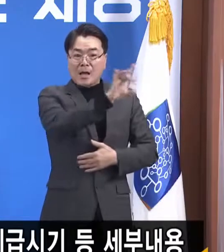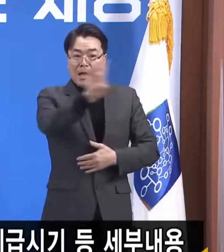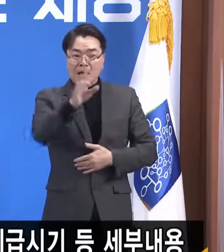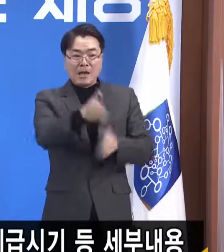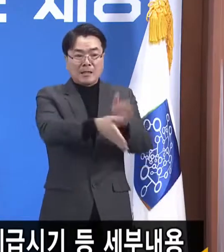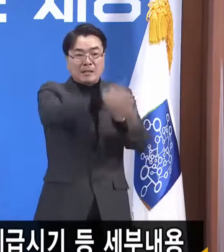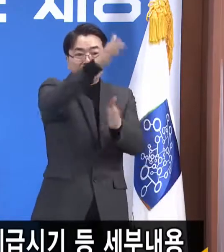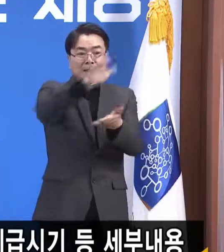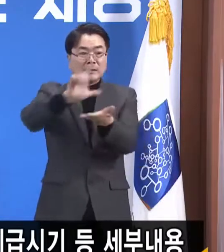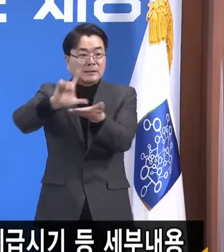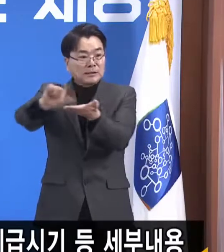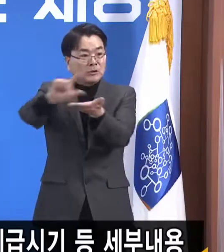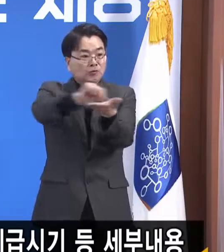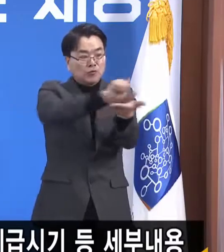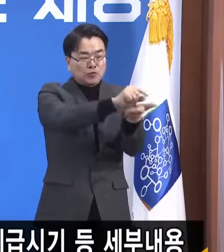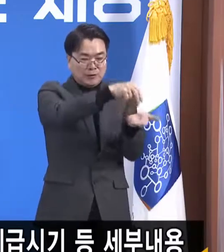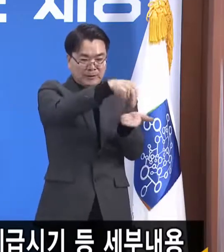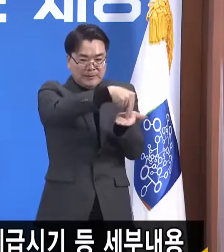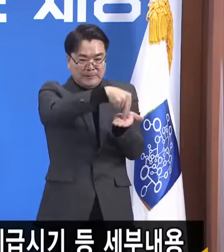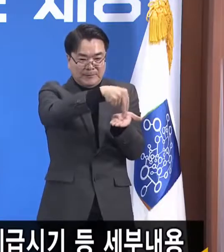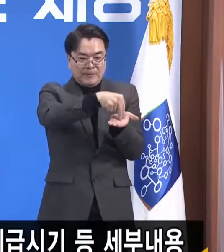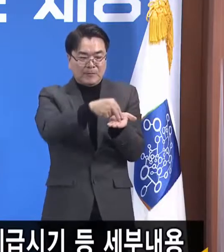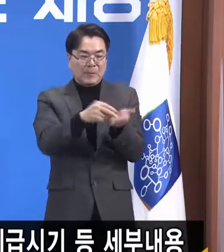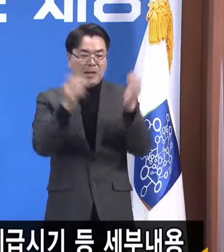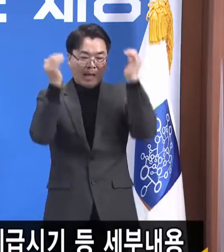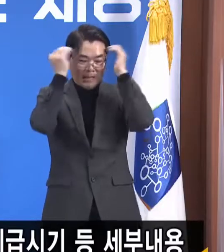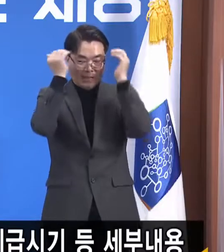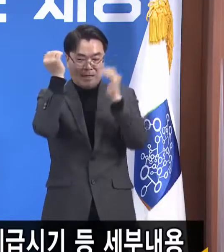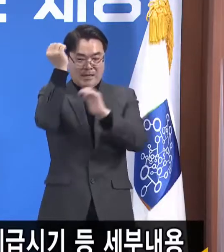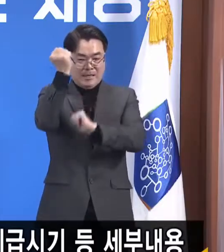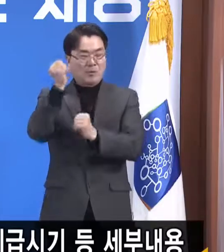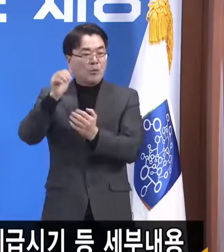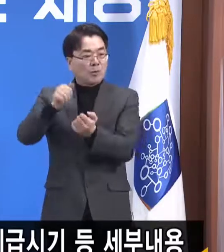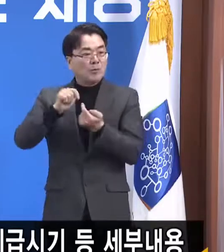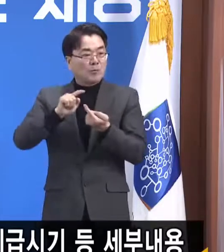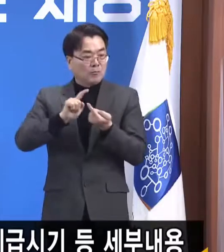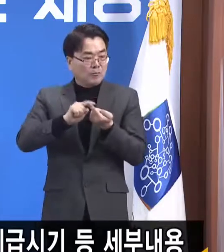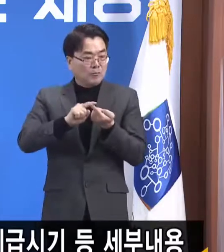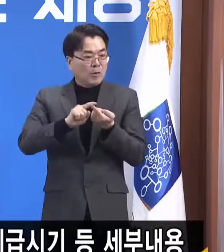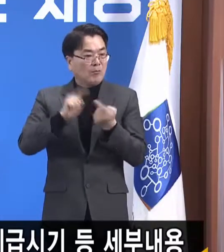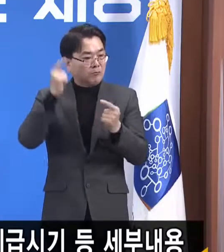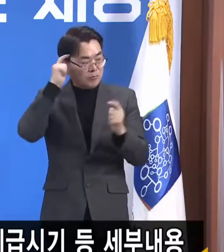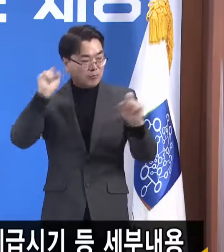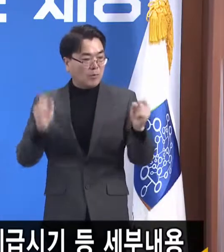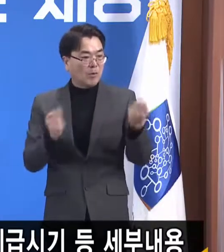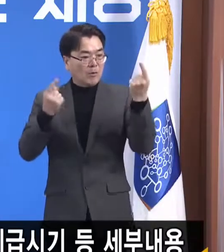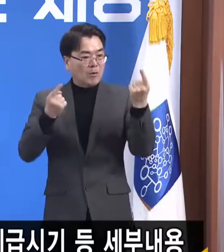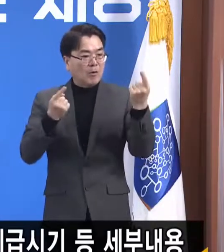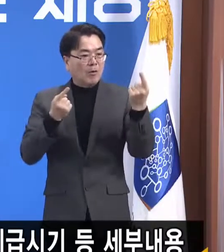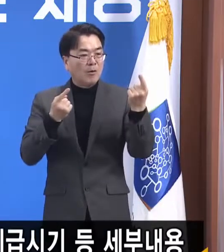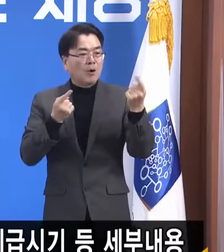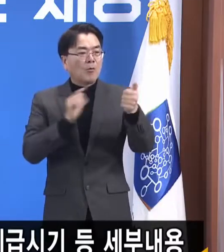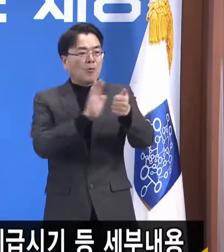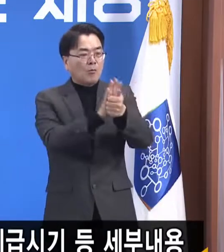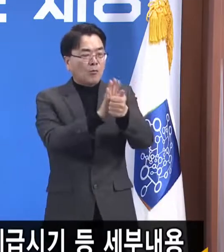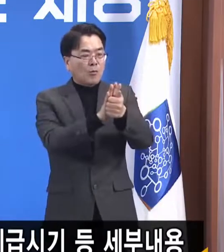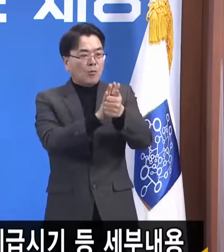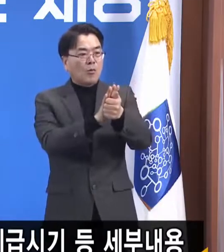재난지원금을 기본소득 방식으로 지급하는 것을 독려하거나 권고하지 않고